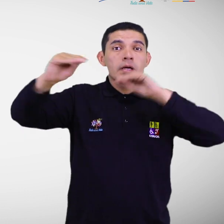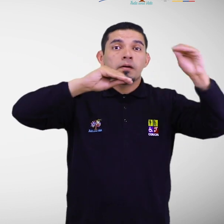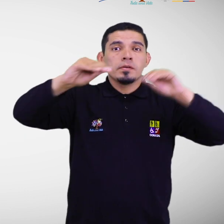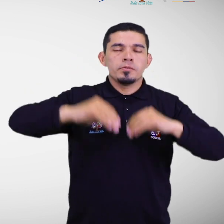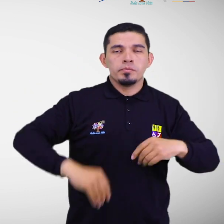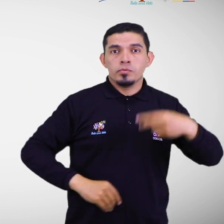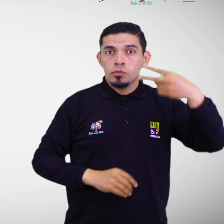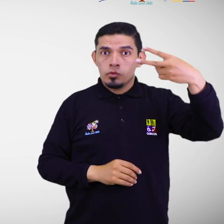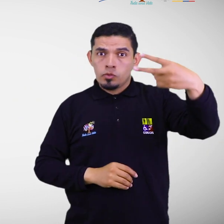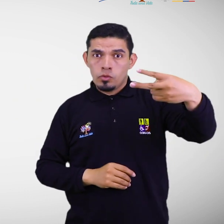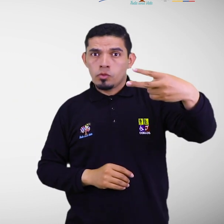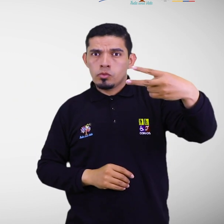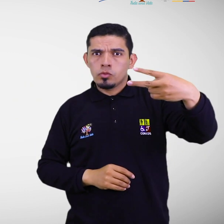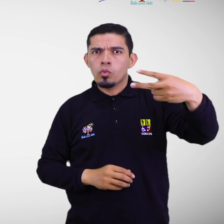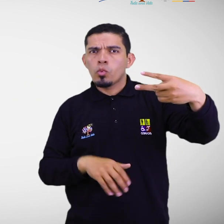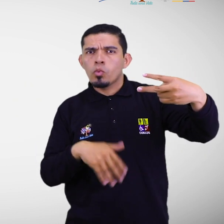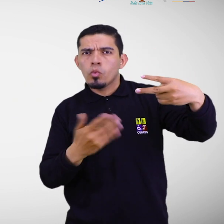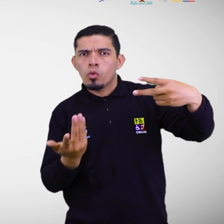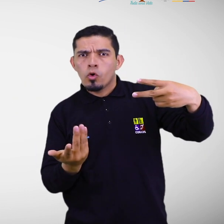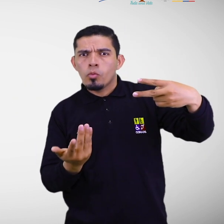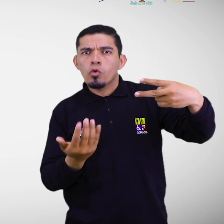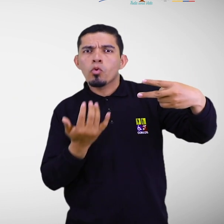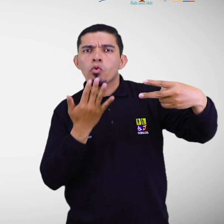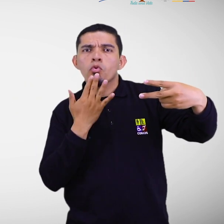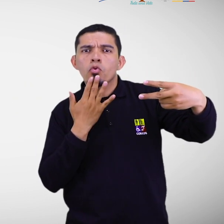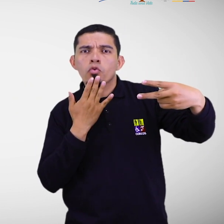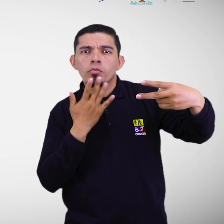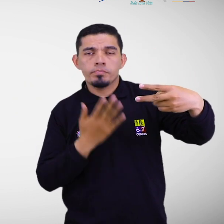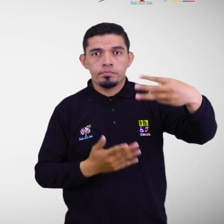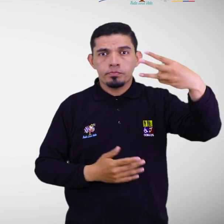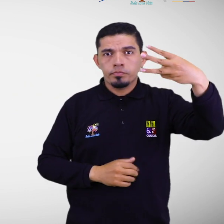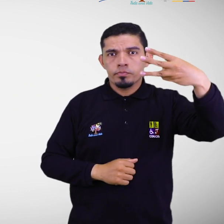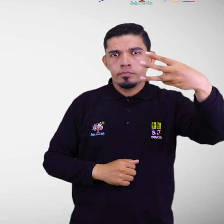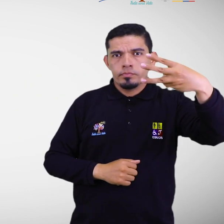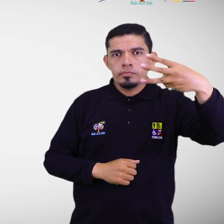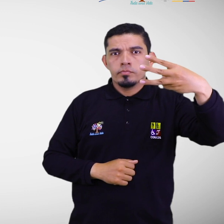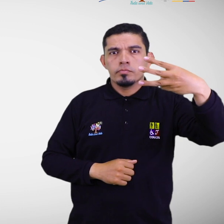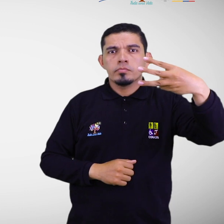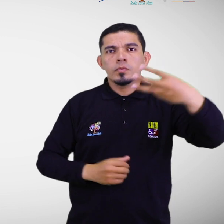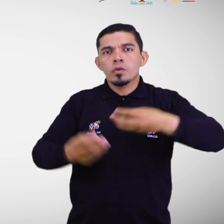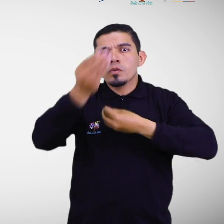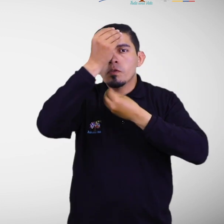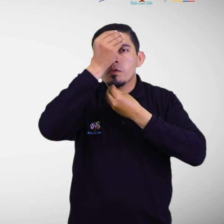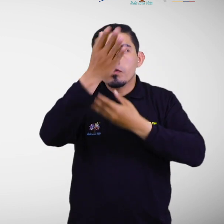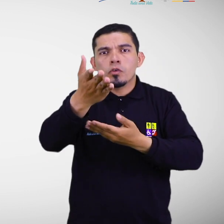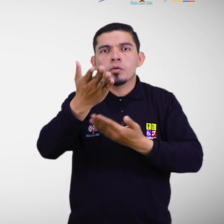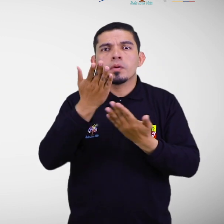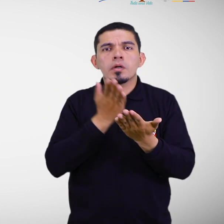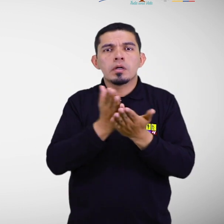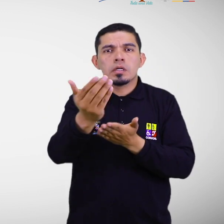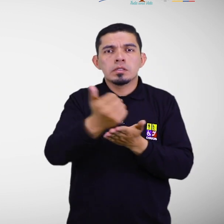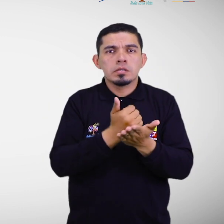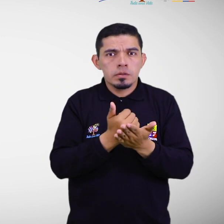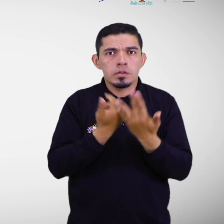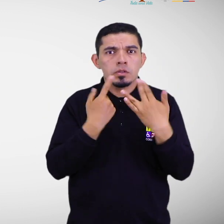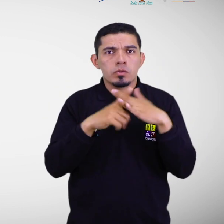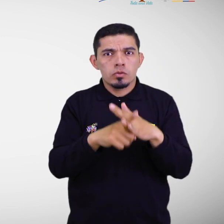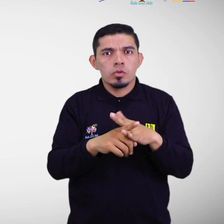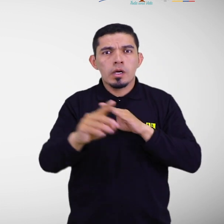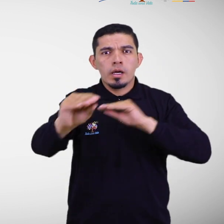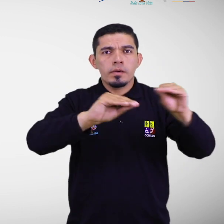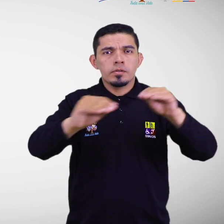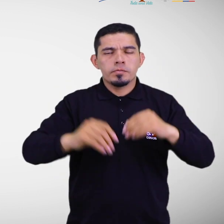Determinar el estado de alerta. Código de color. 3. Comunicar de forma incluyente las alertas tempranas.